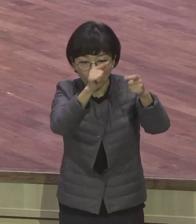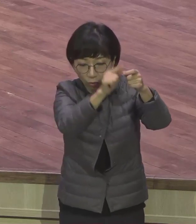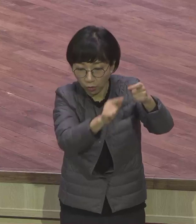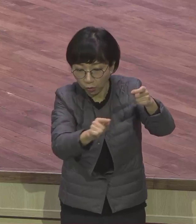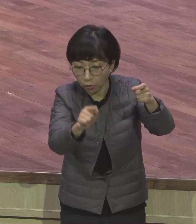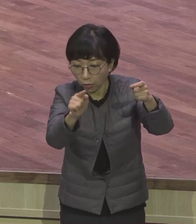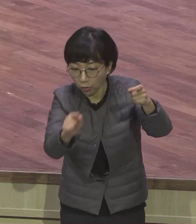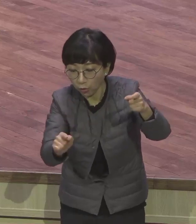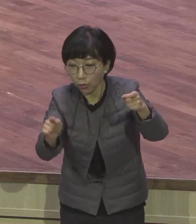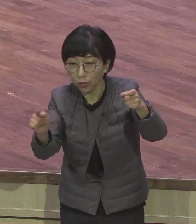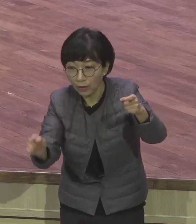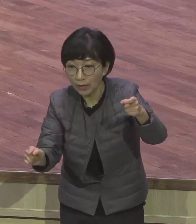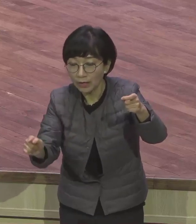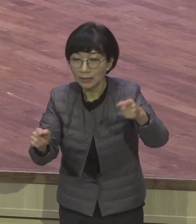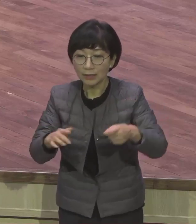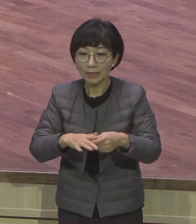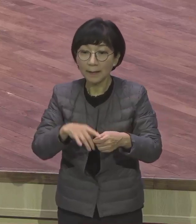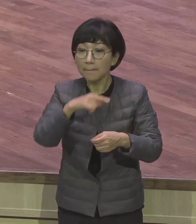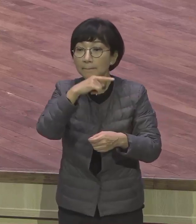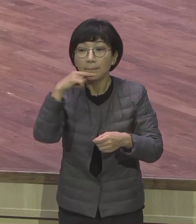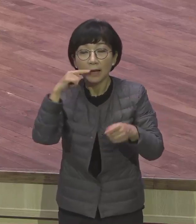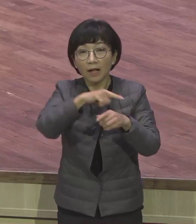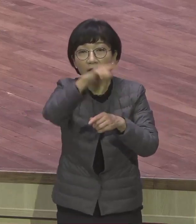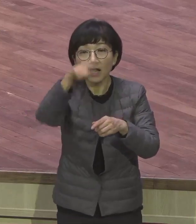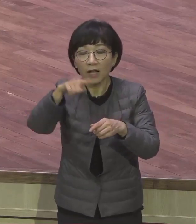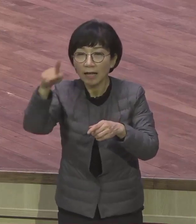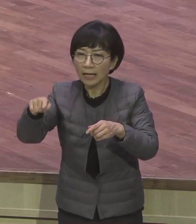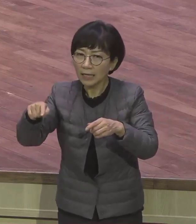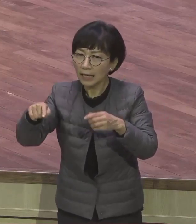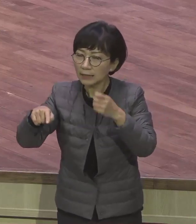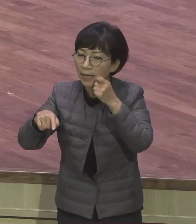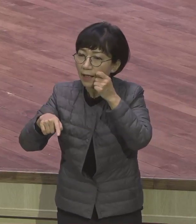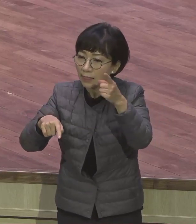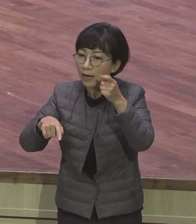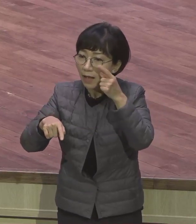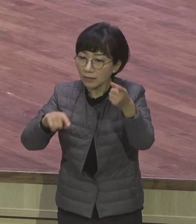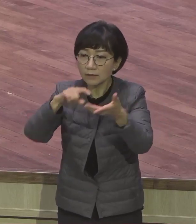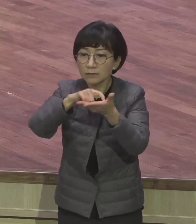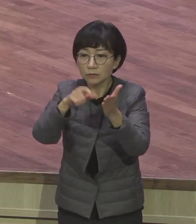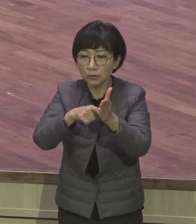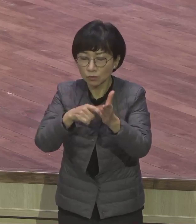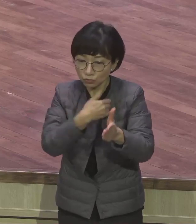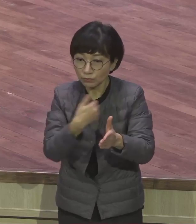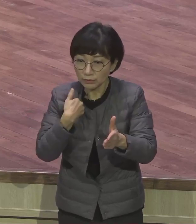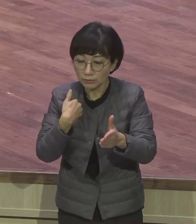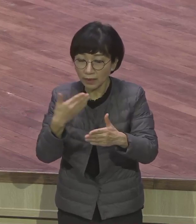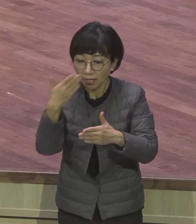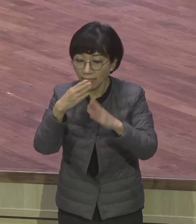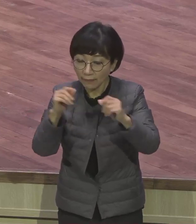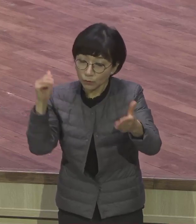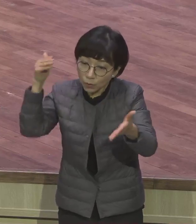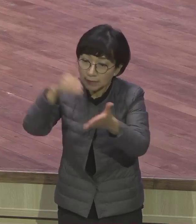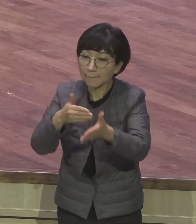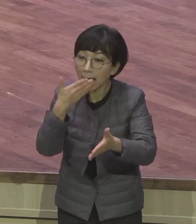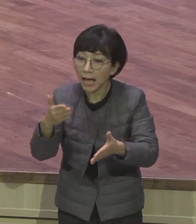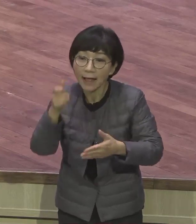주 길어봐야 한 달이면 갑니다 한 달이면 한 달이면 가난 땅 들어가요 들어가는데 저기서